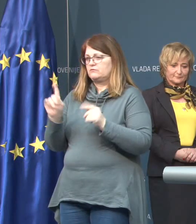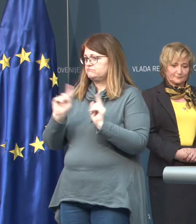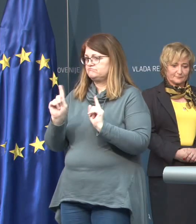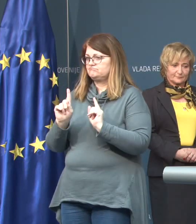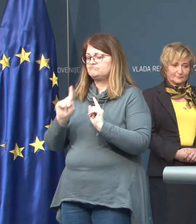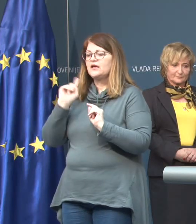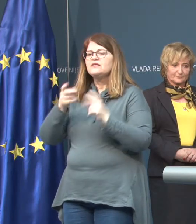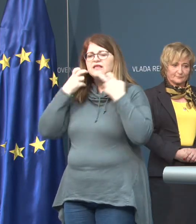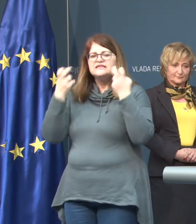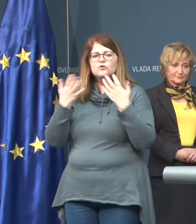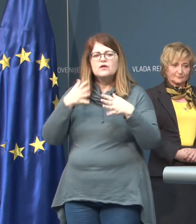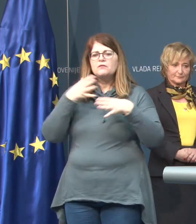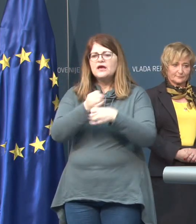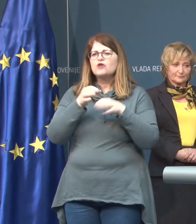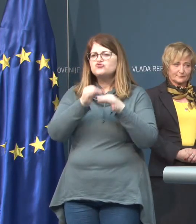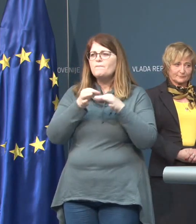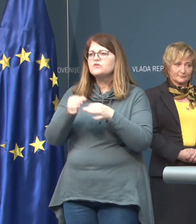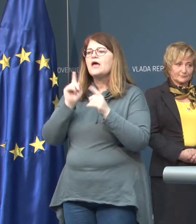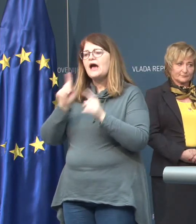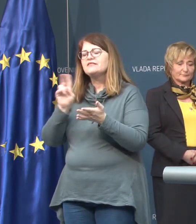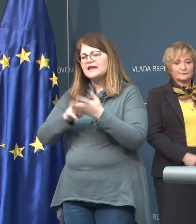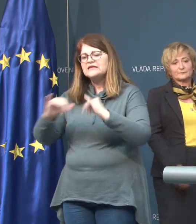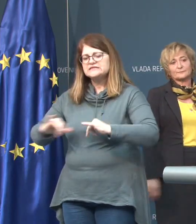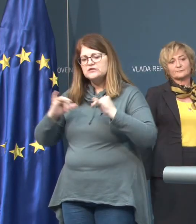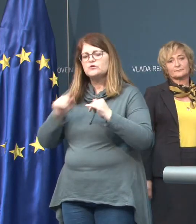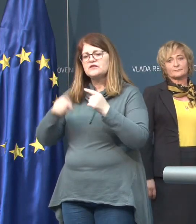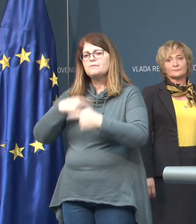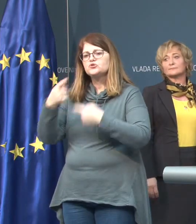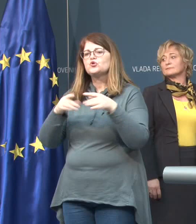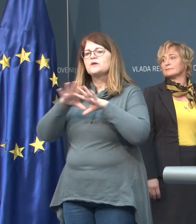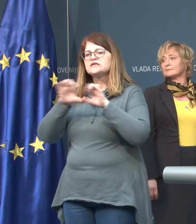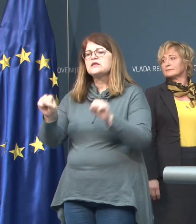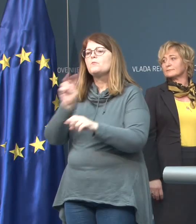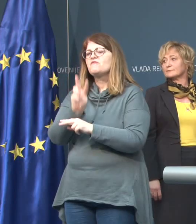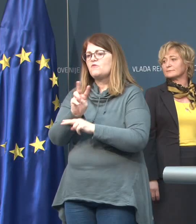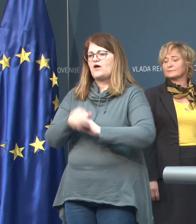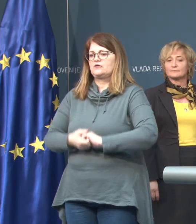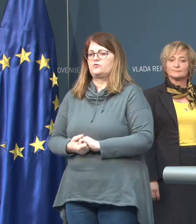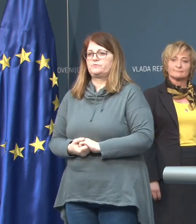iskanju nekih bližnic, ker ti res se trudimo, da te postopke izvajamo varno.